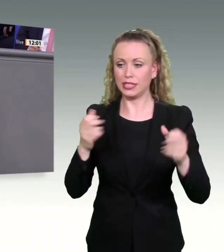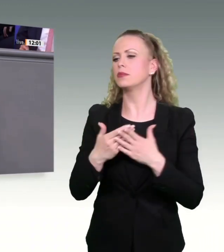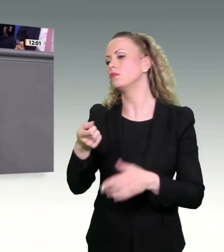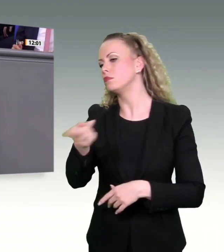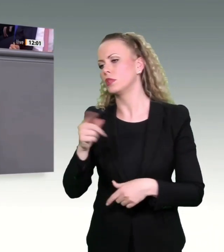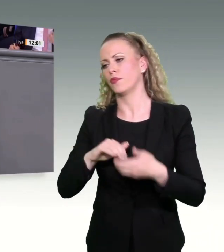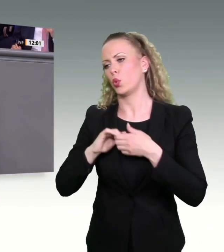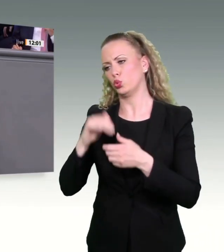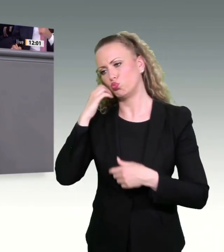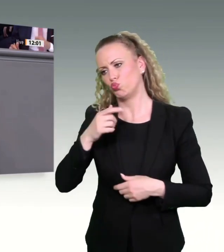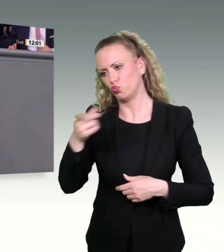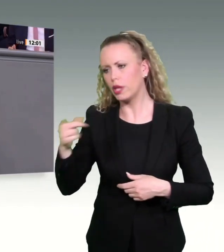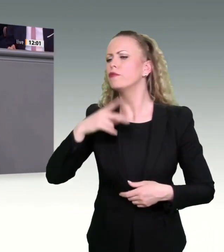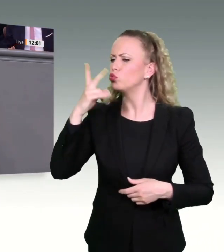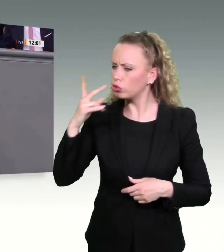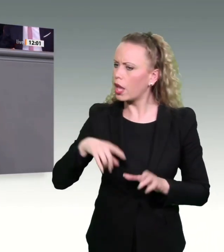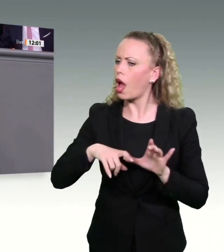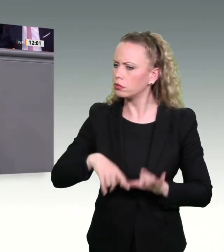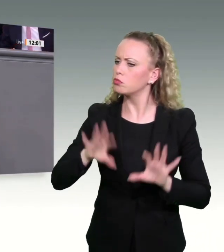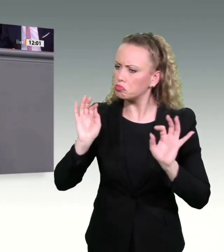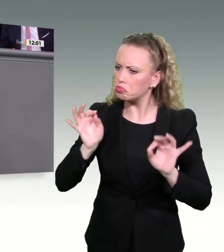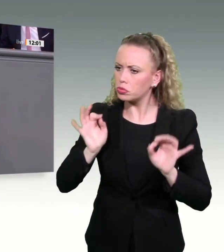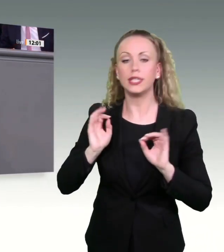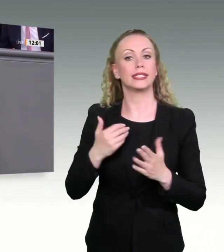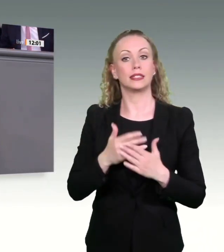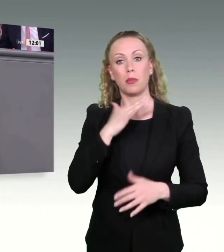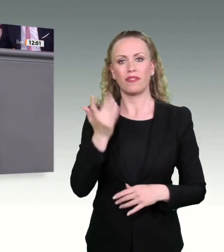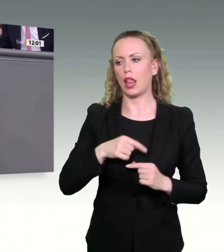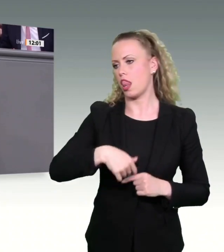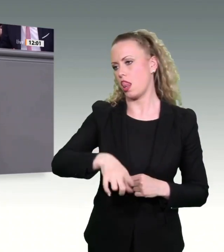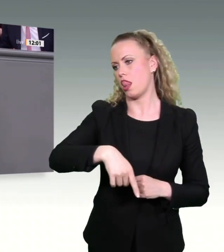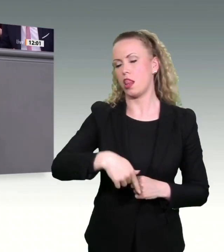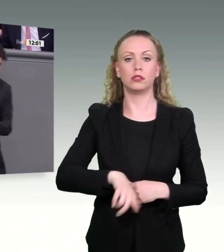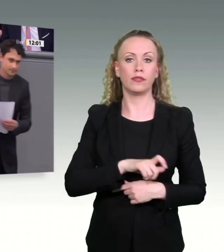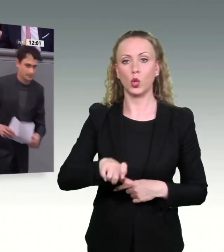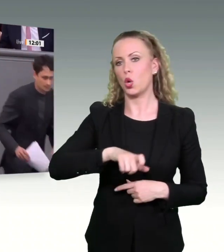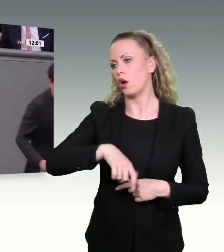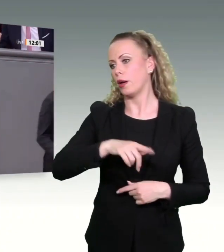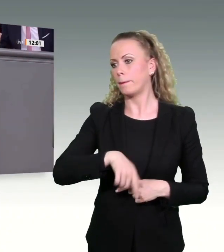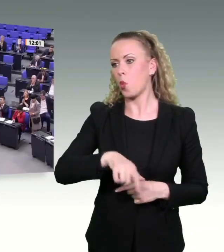weil ich kann Ihnen versprechen, da kommt sehr, sehr viel in den nächsten Wochen und Monaten. Vielen Dank. Vielen Dank.